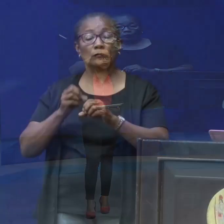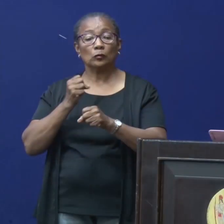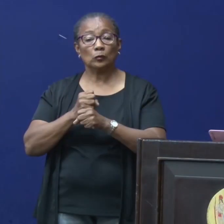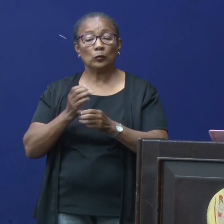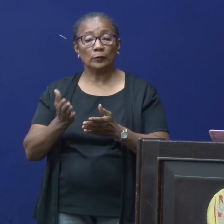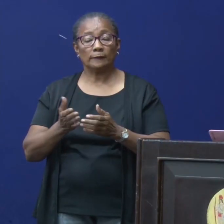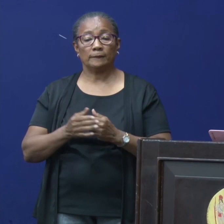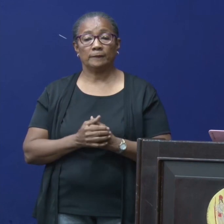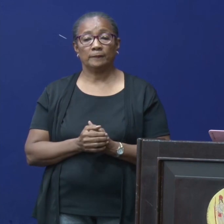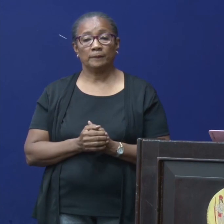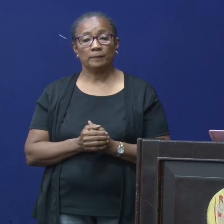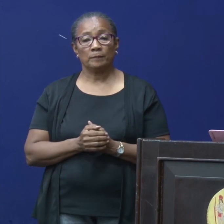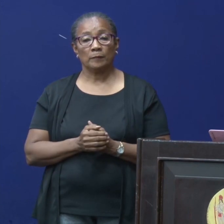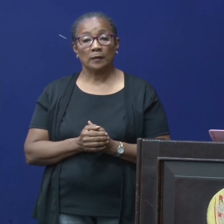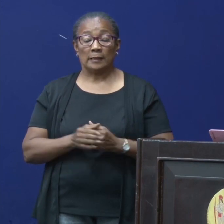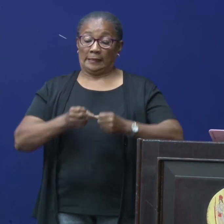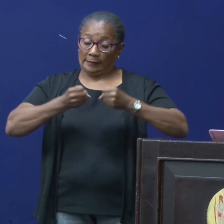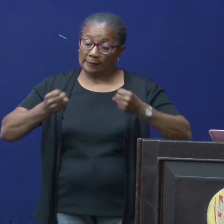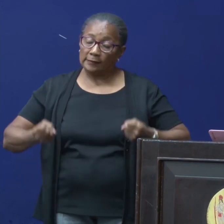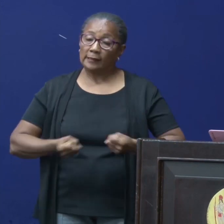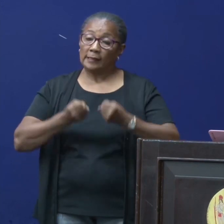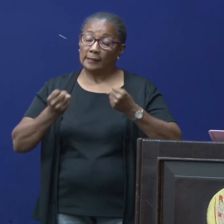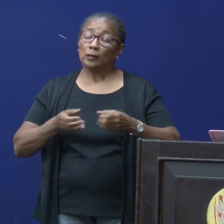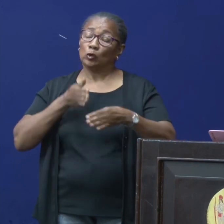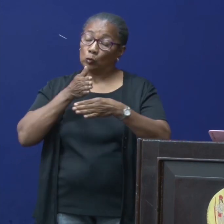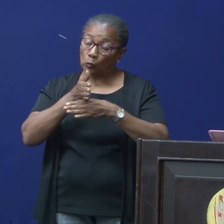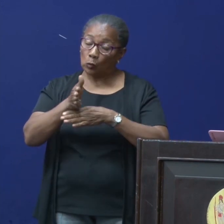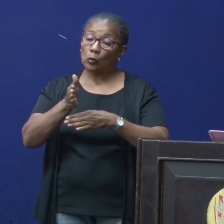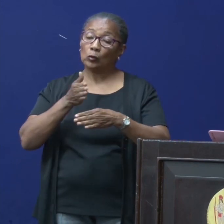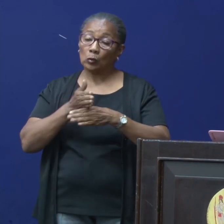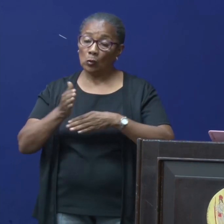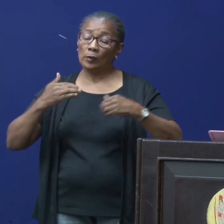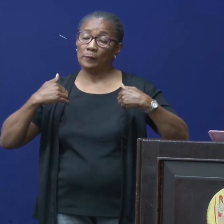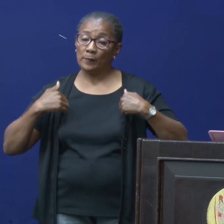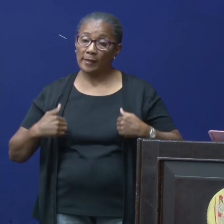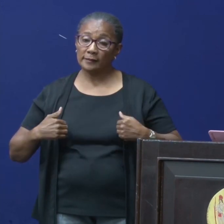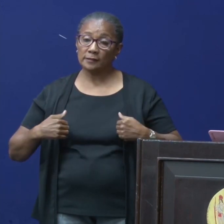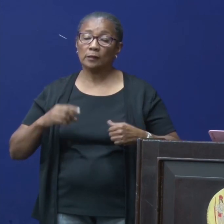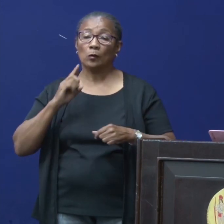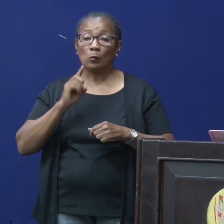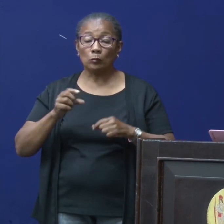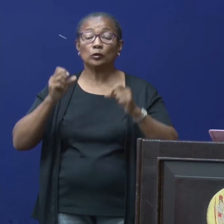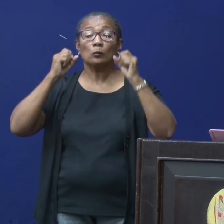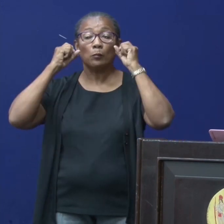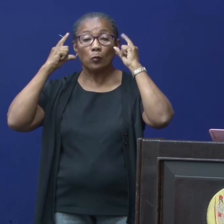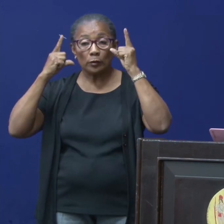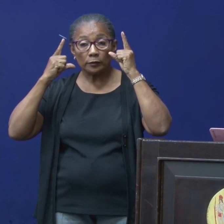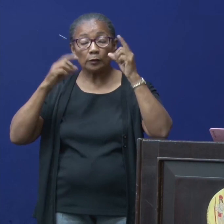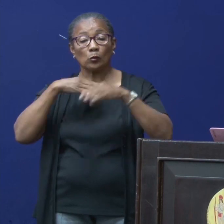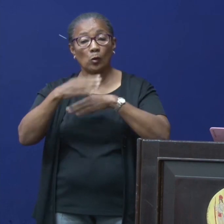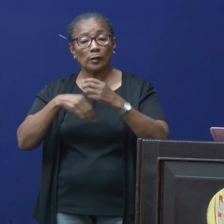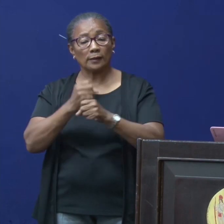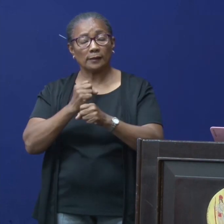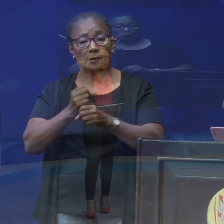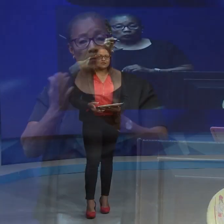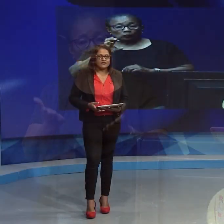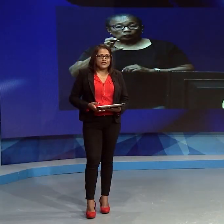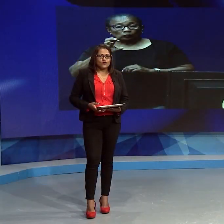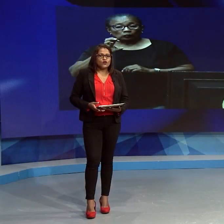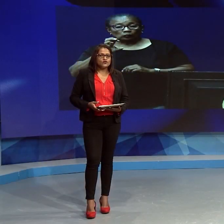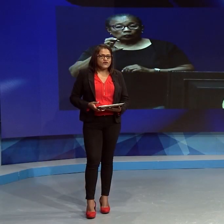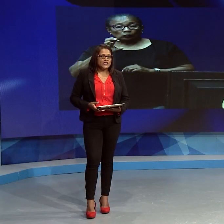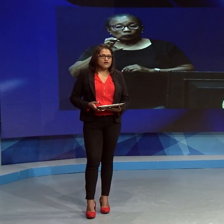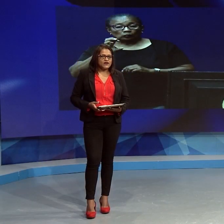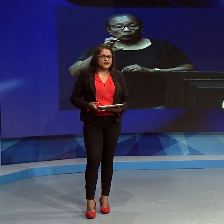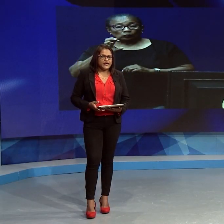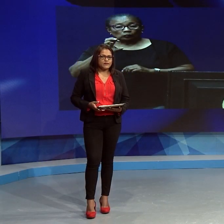persconferentie van de overheid over het COVID-19-virus. Cleopatra Jesserun, directeur Volksgezondheid, zegt dat